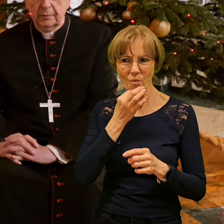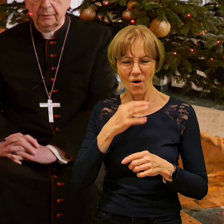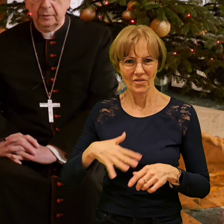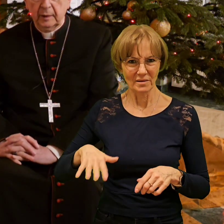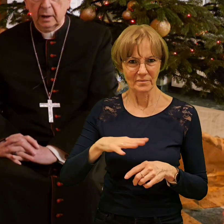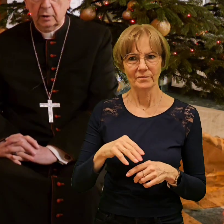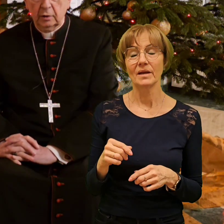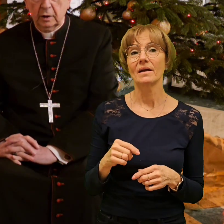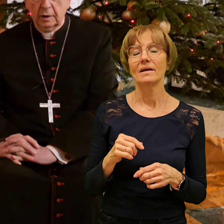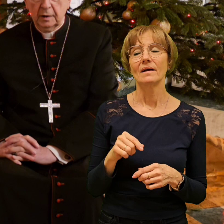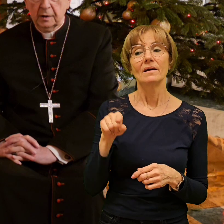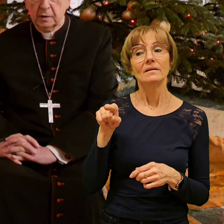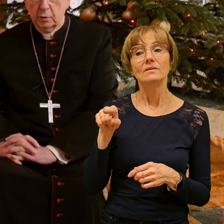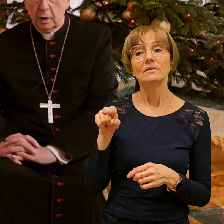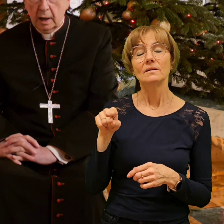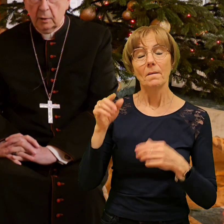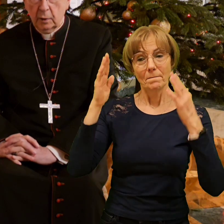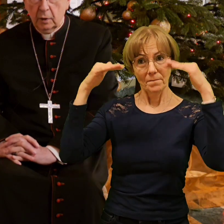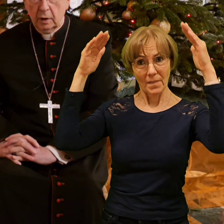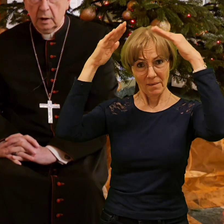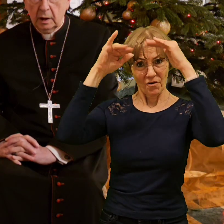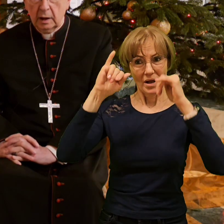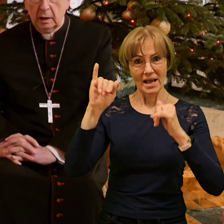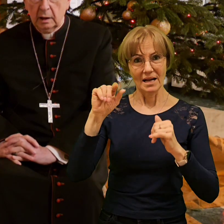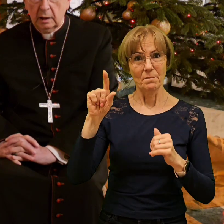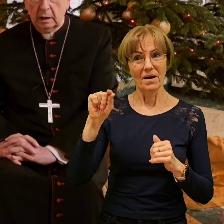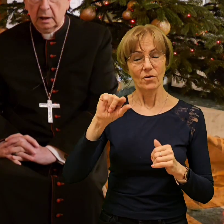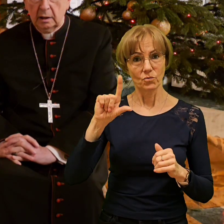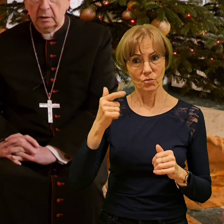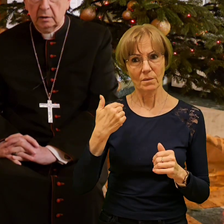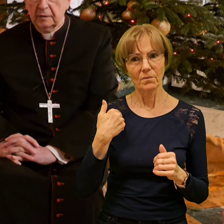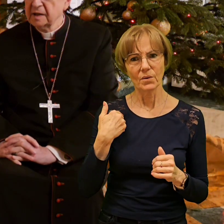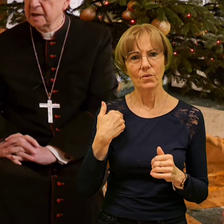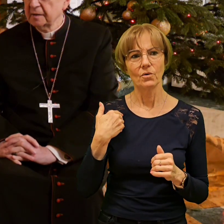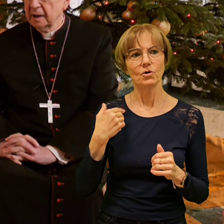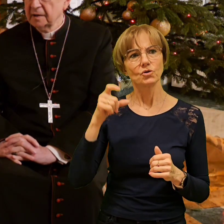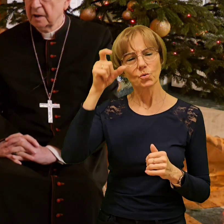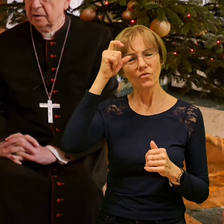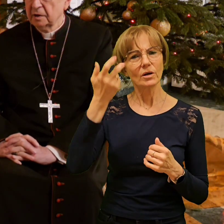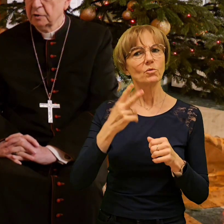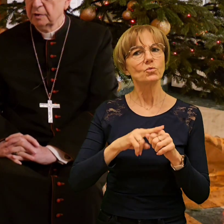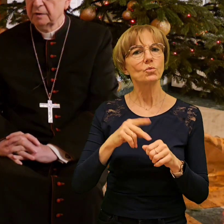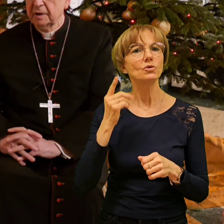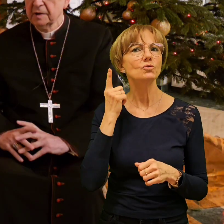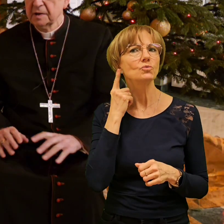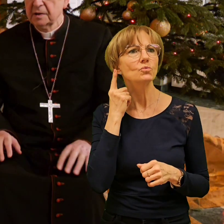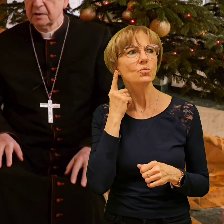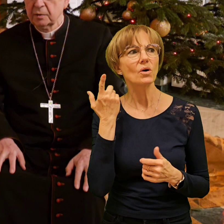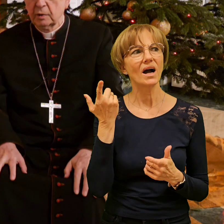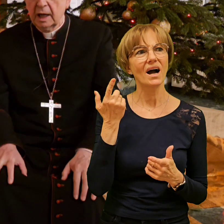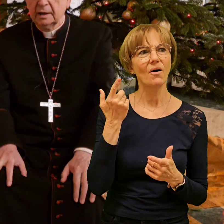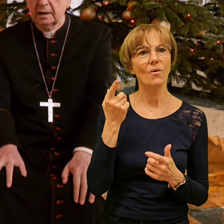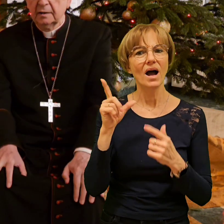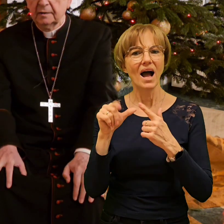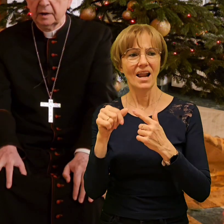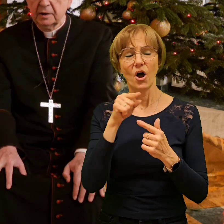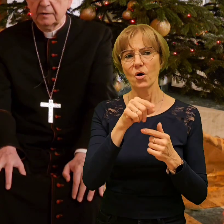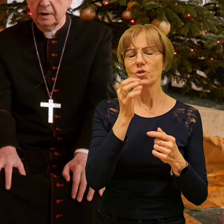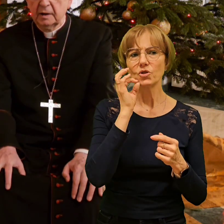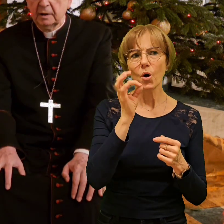który słuchał, ale on więcej wiedział niż my, to słuchanie właściwie nie wiem,